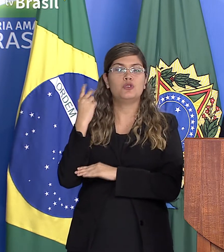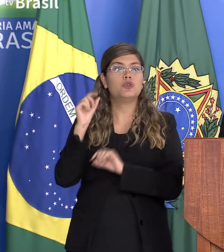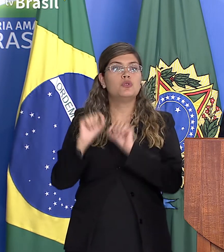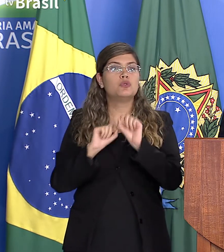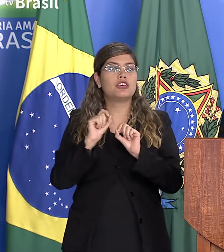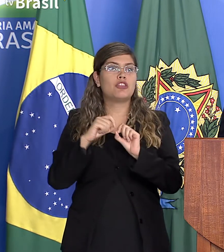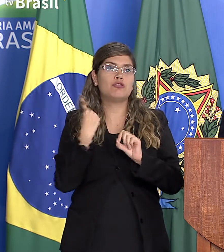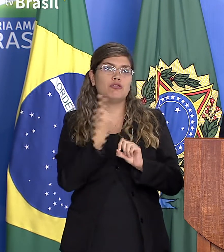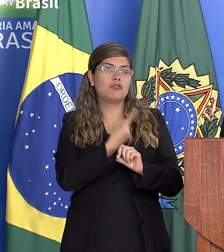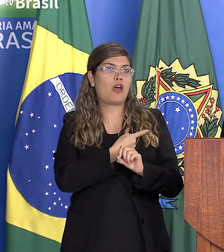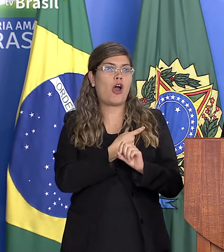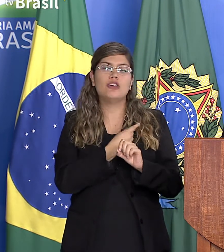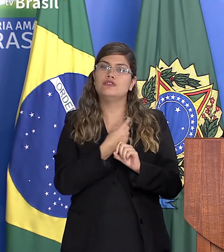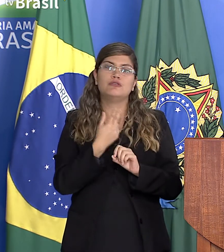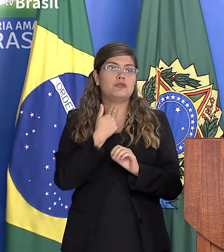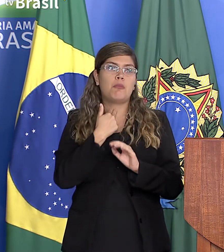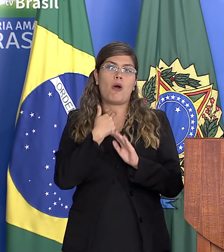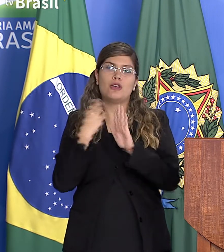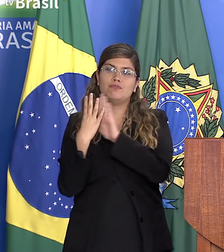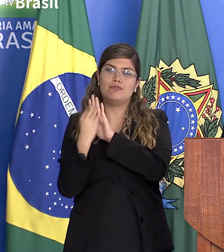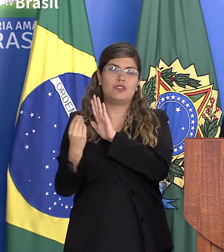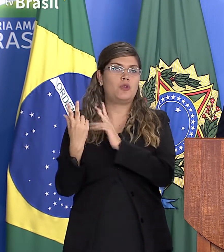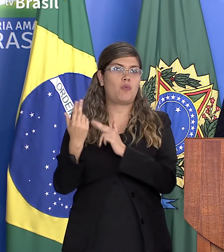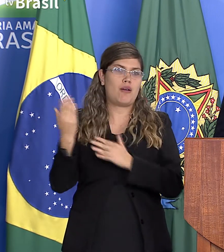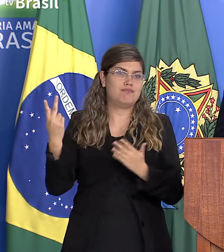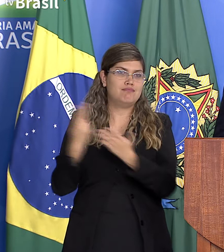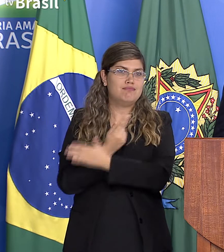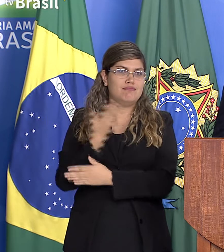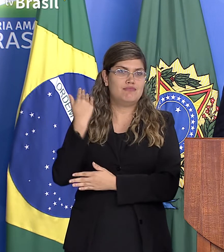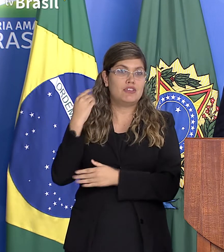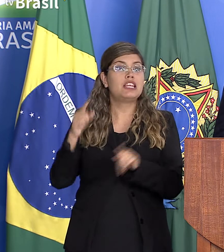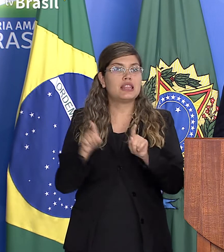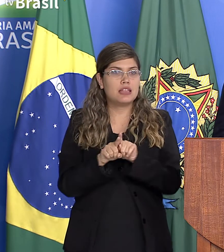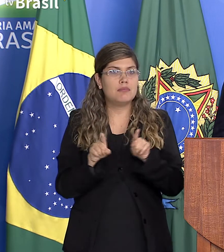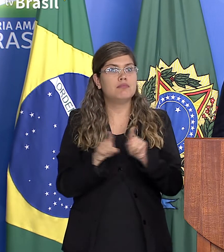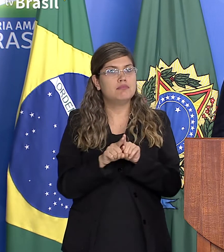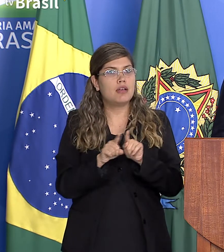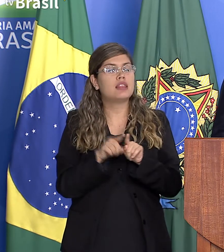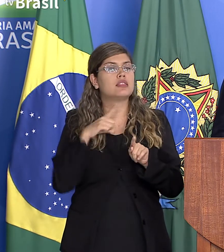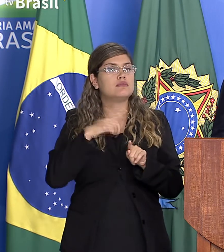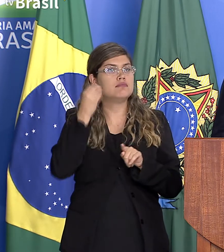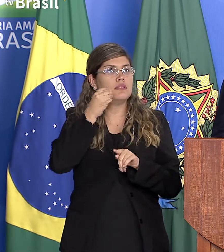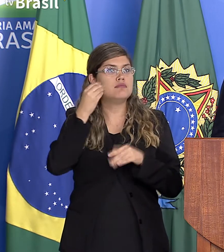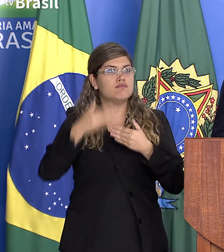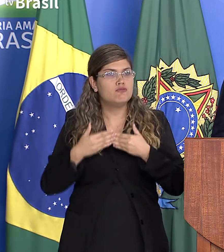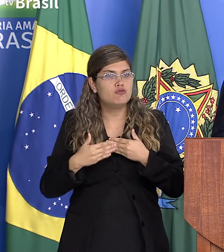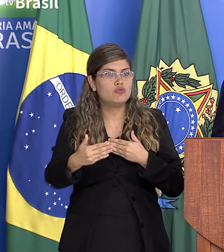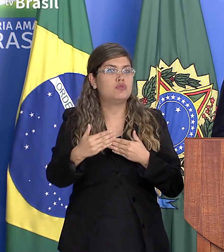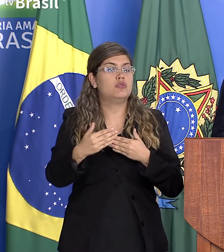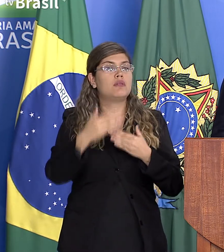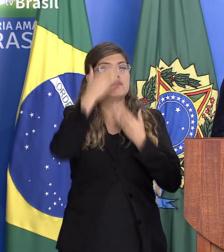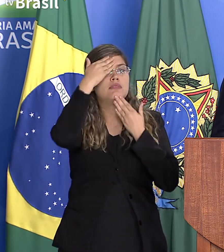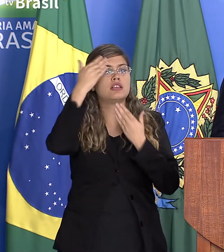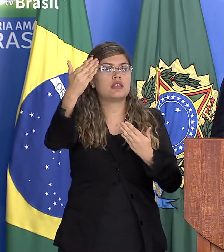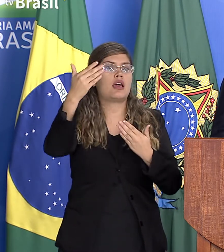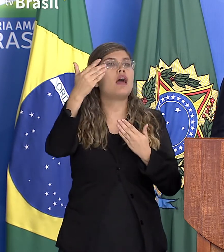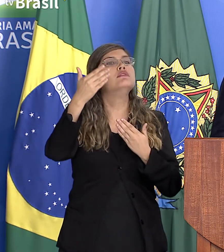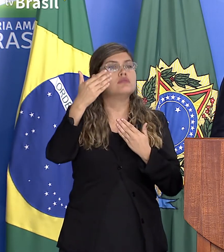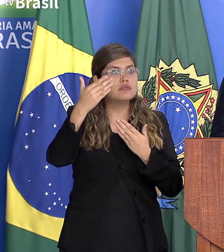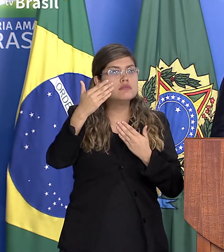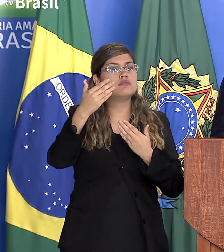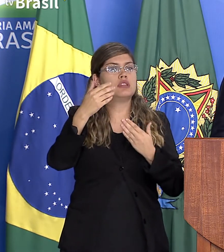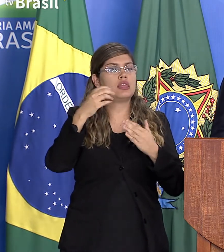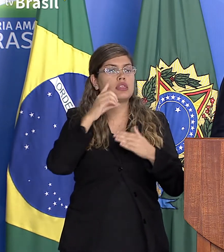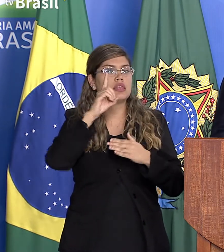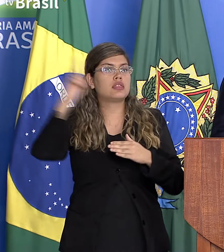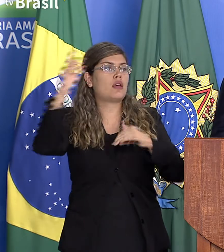fazer ou das boas experiências o que devemos repetir muito obrigado a todos vocês Deus conforte essas